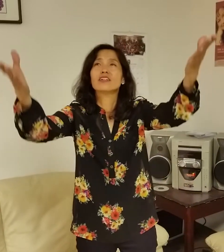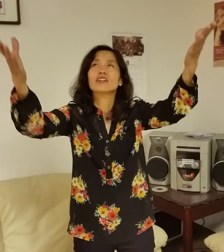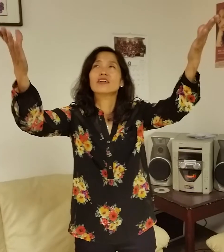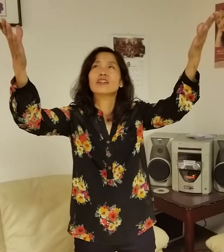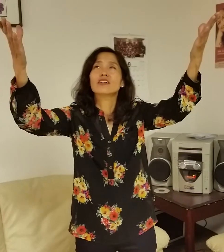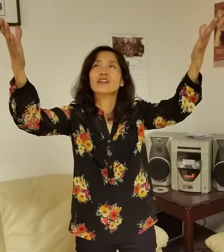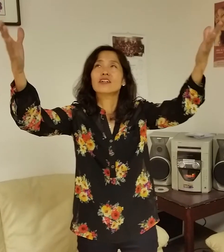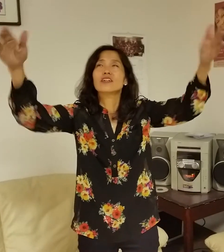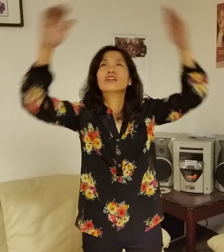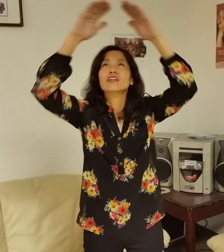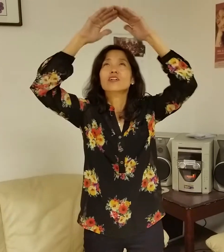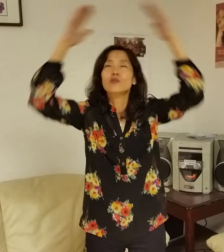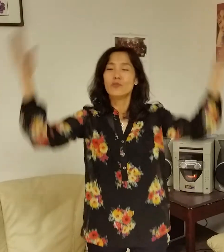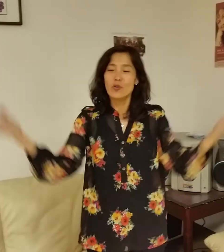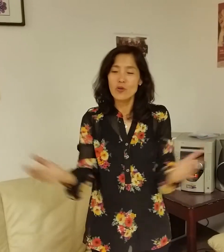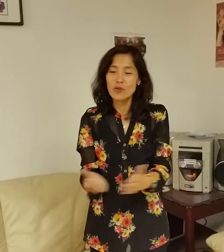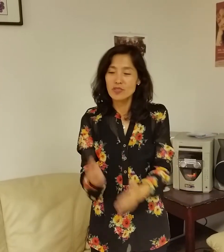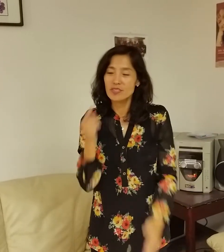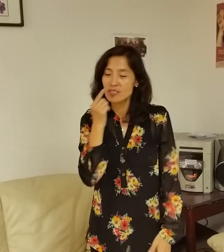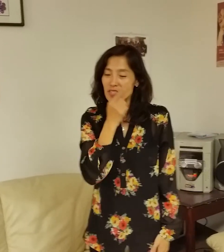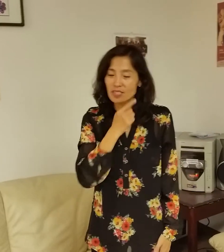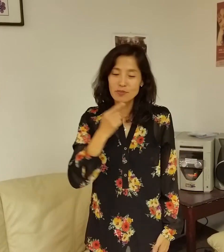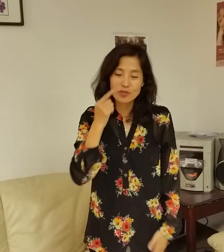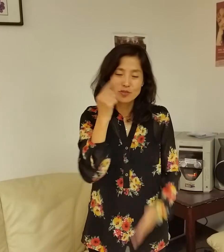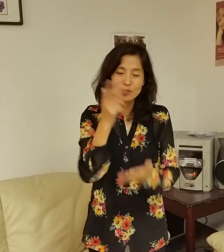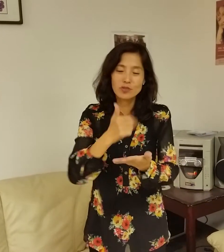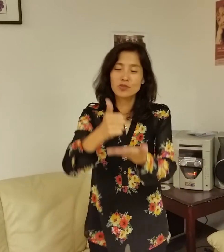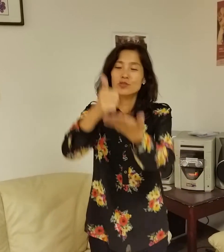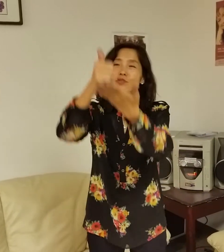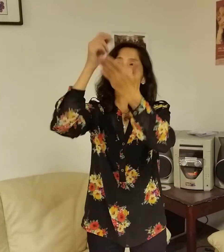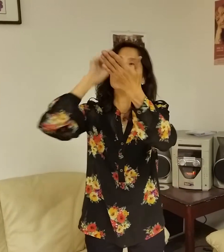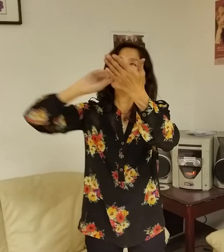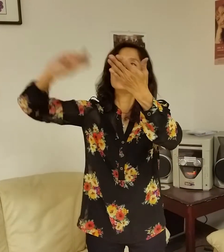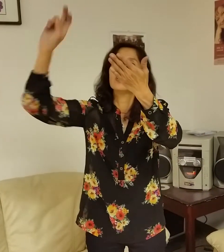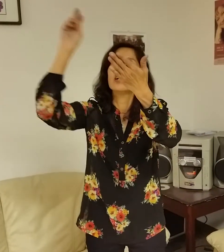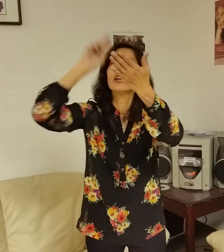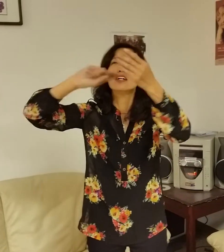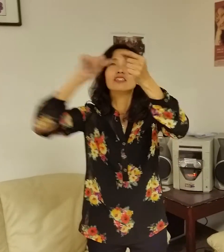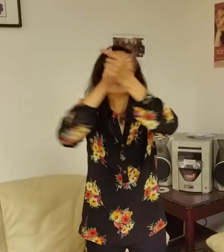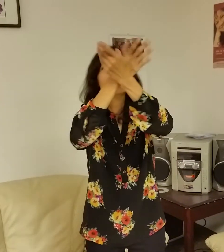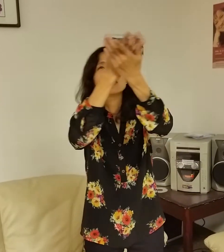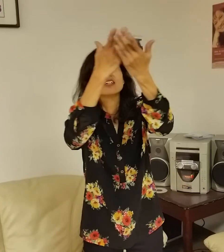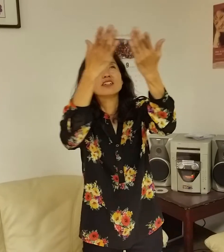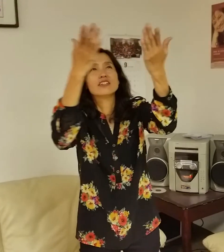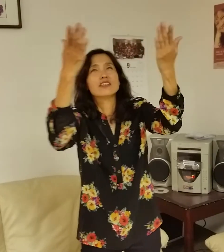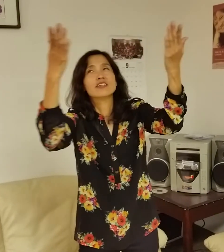모든 입술 죽을 찬양해